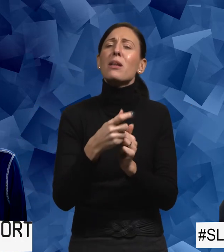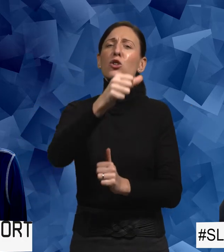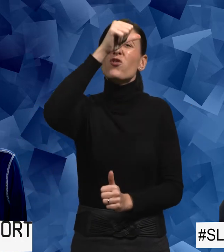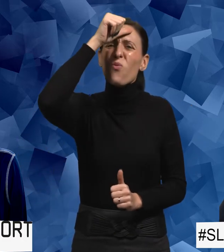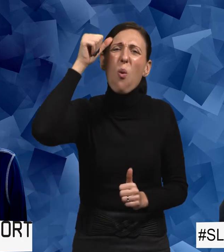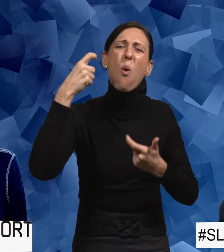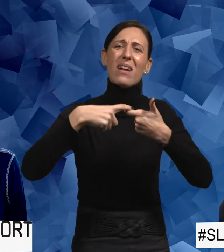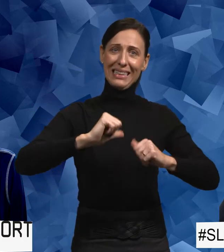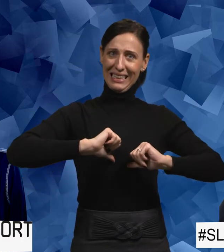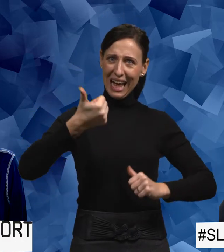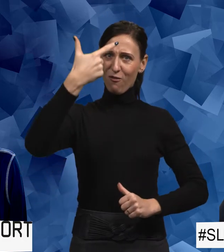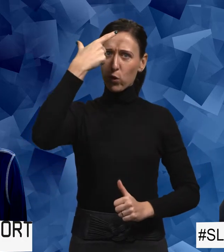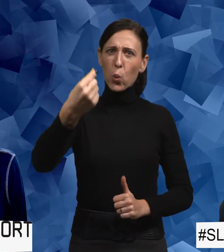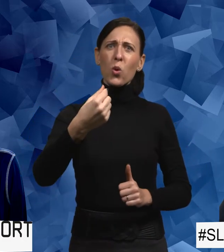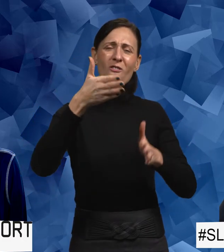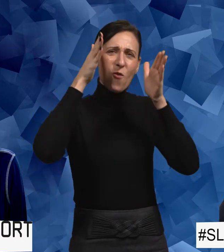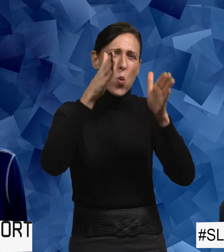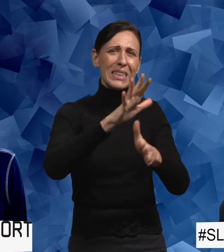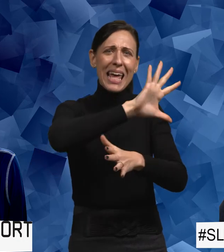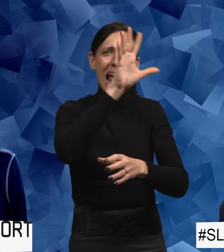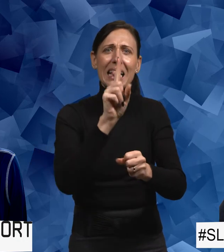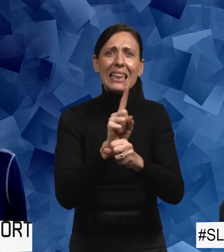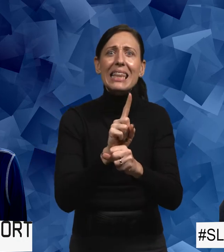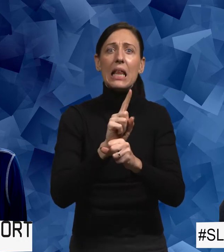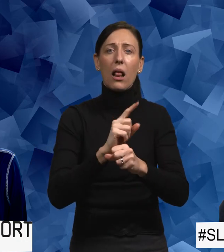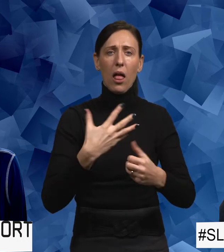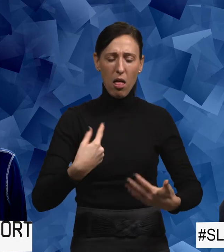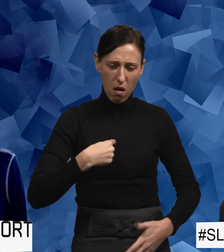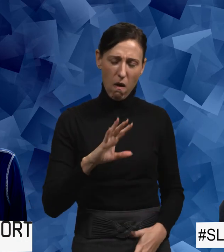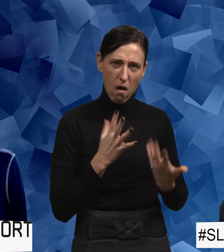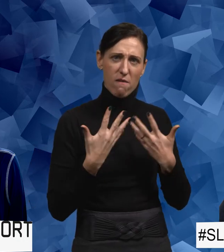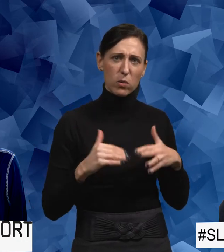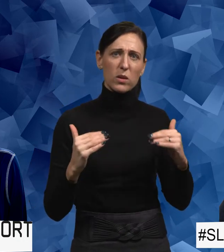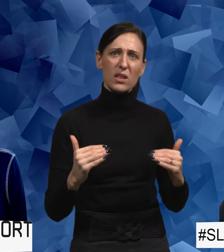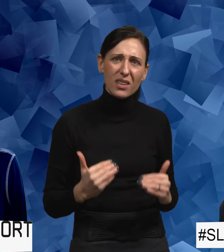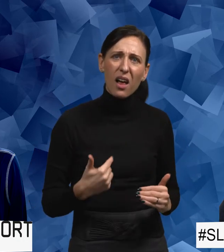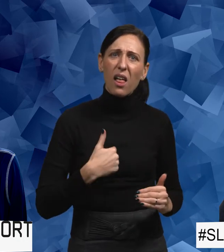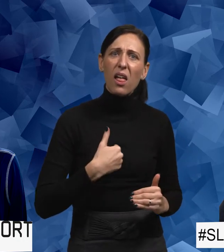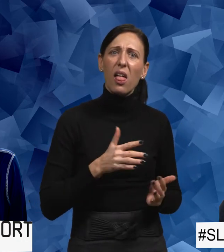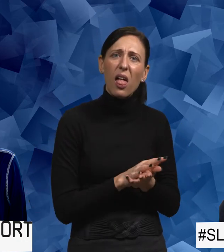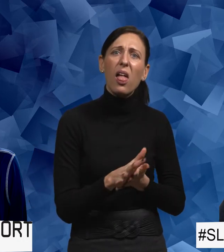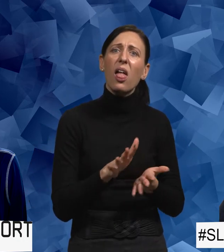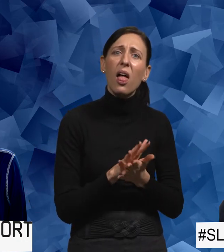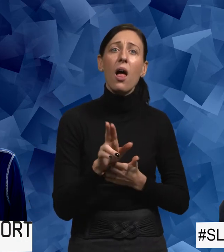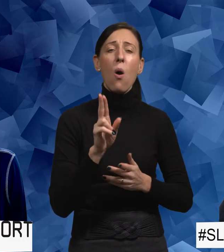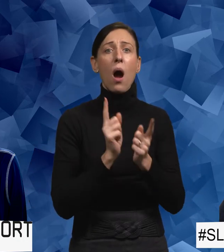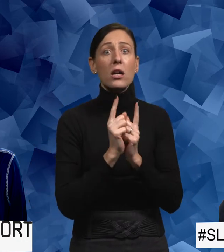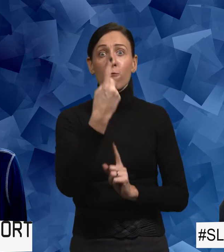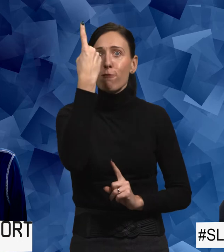det här självförtroendet när fokus hela tiden ligger på din funktionsnedsättning. När det kanske är det första